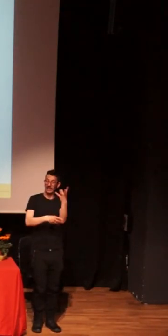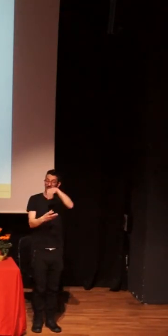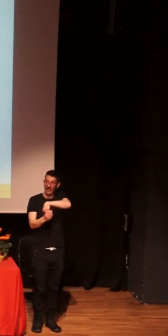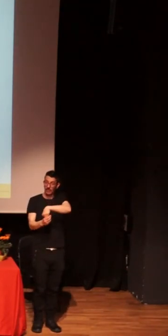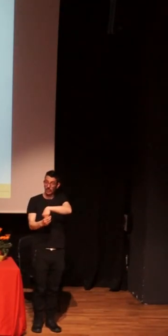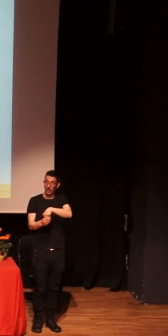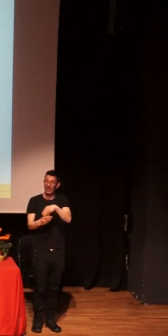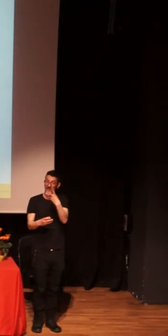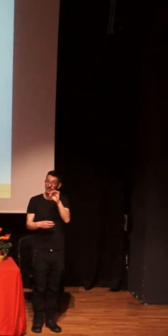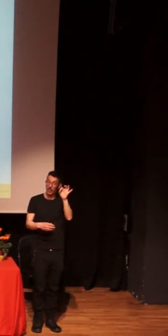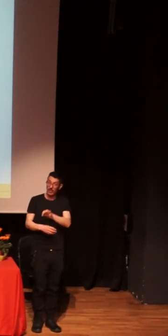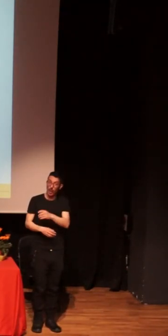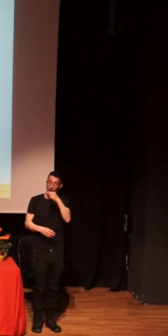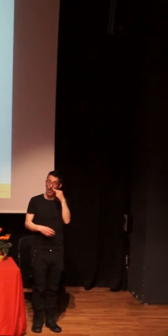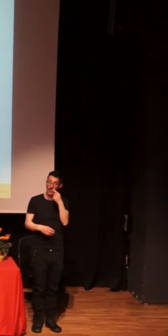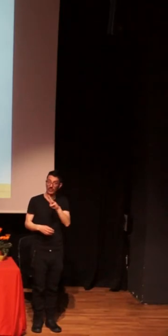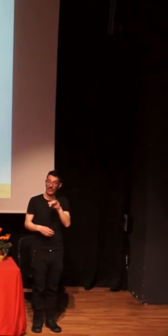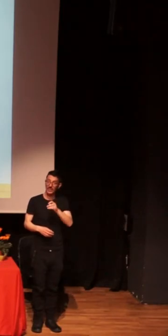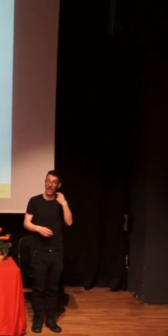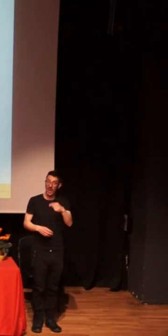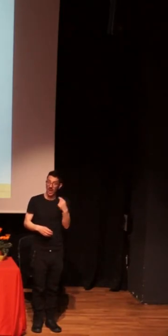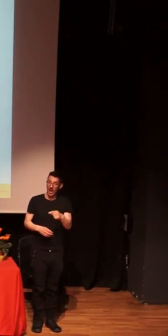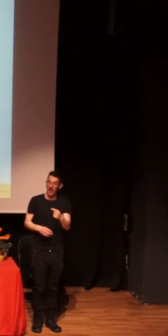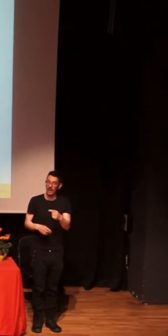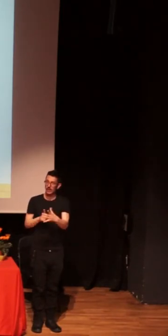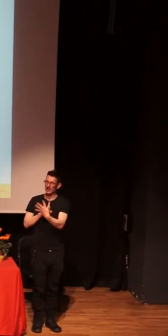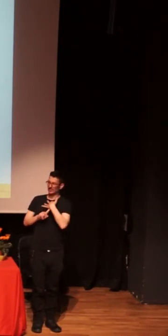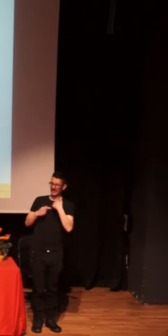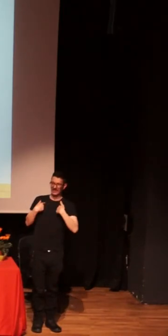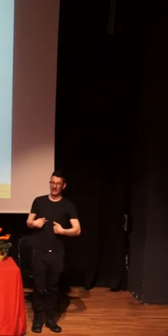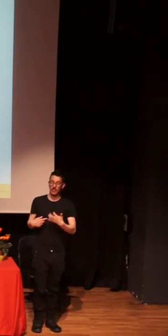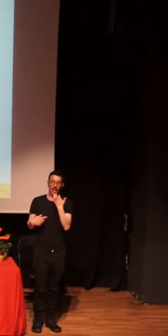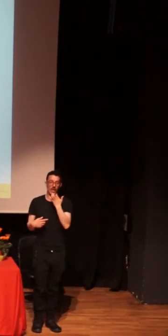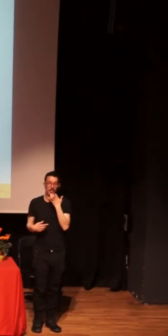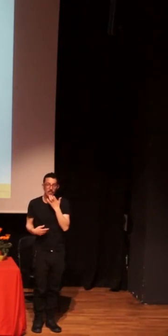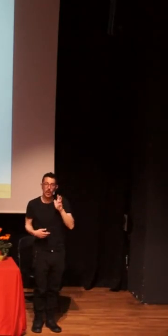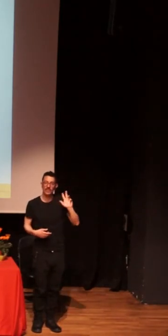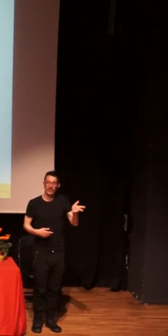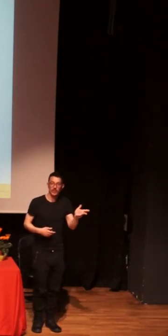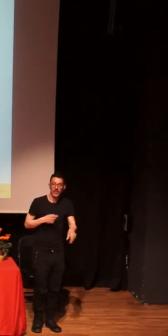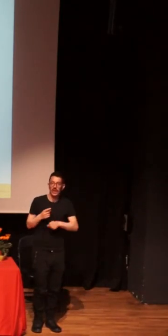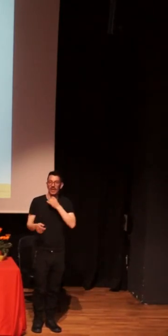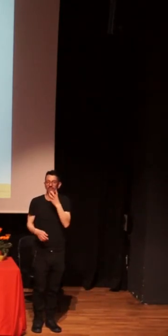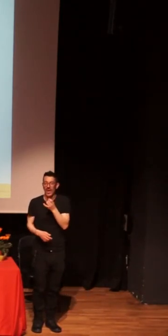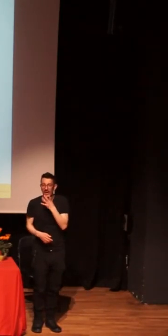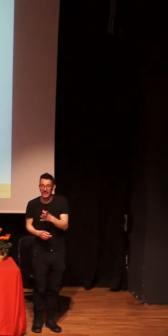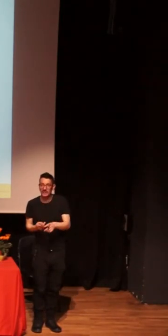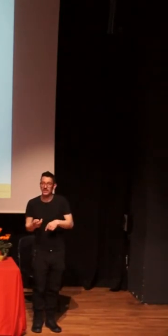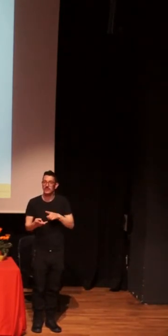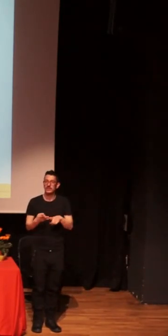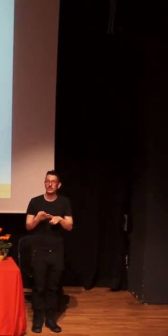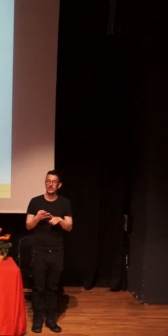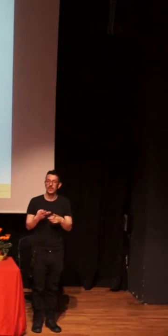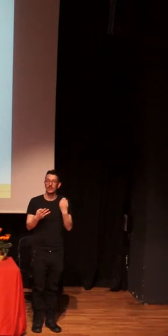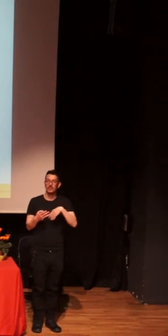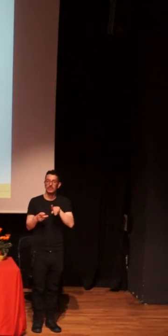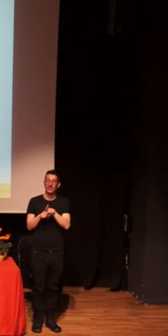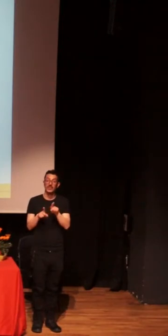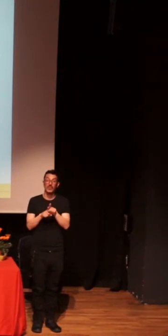en Internet, en bares, en discotecas, en Internet, el uso de este adjetivo limpio